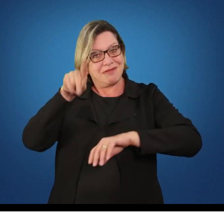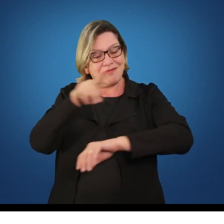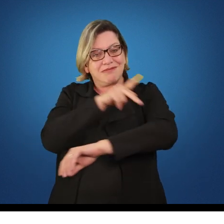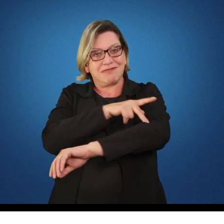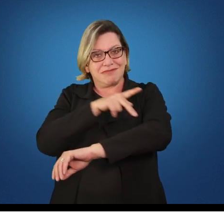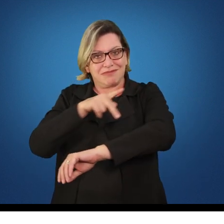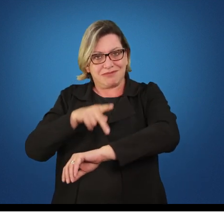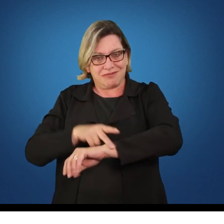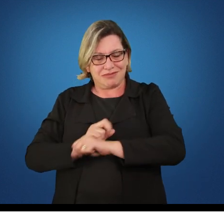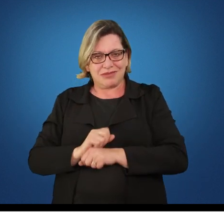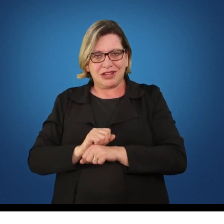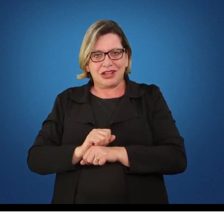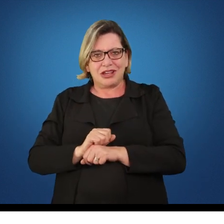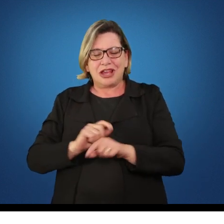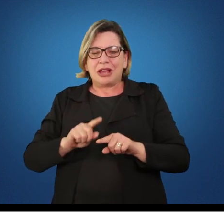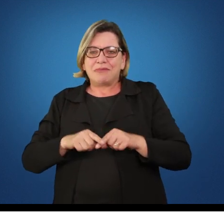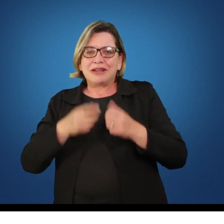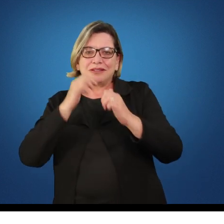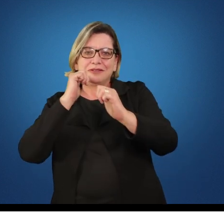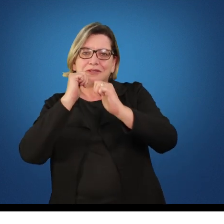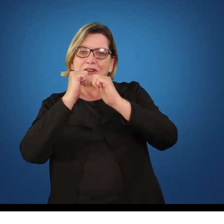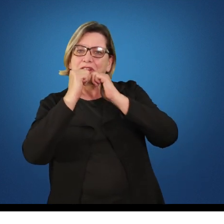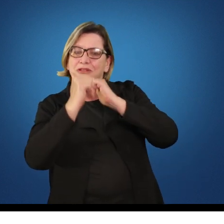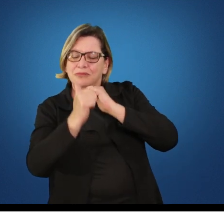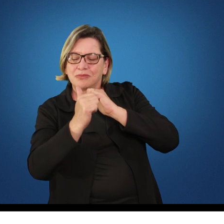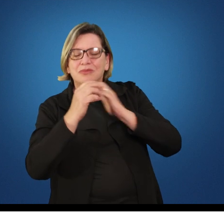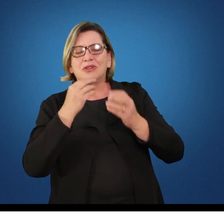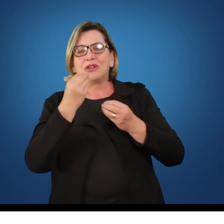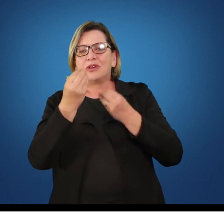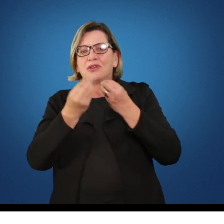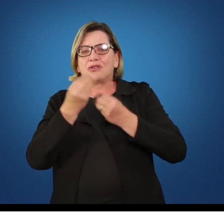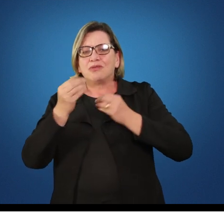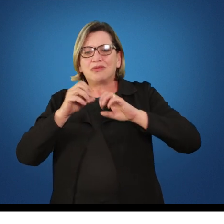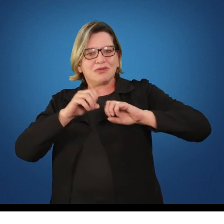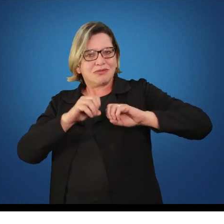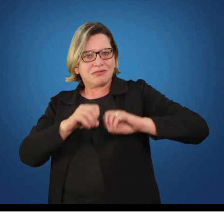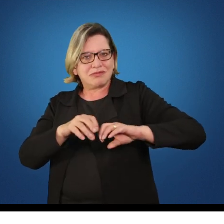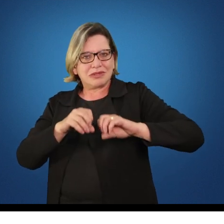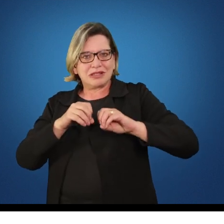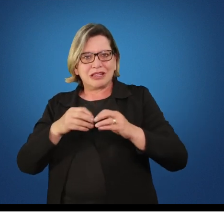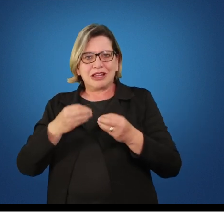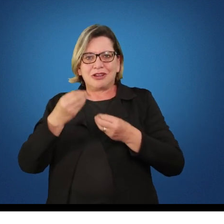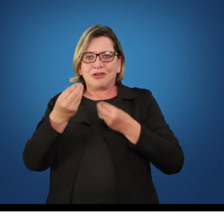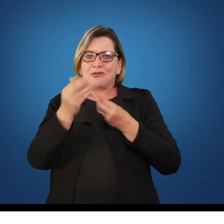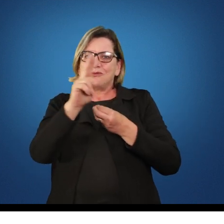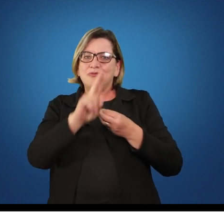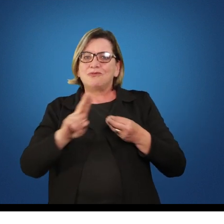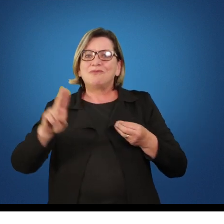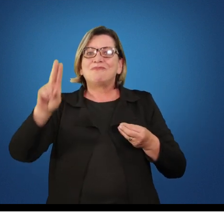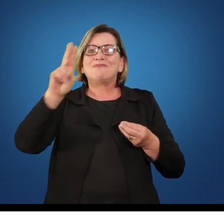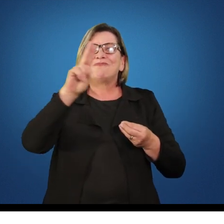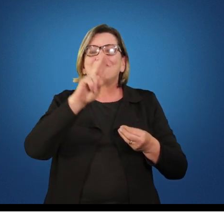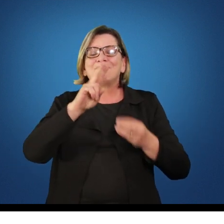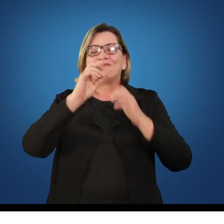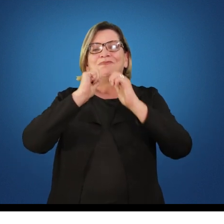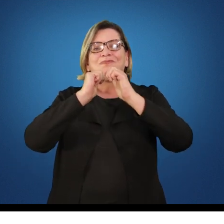tratando de esportes, como eu vou educar por meio desses esportes? Então, foram